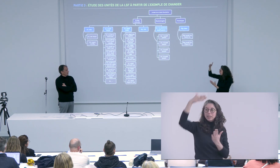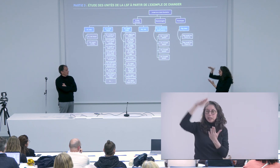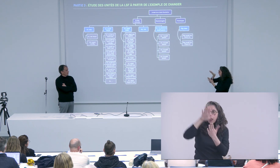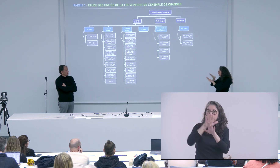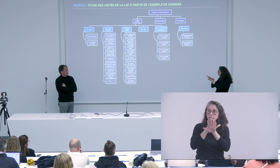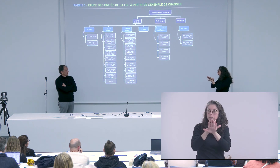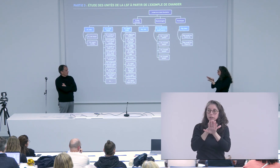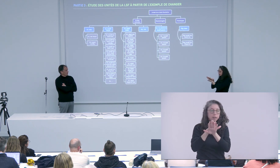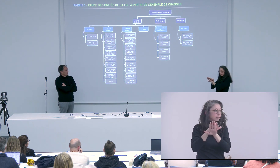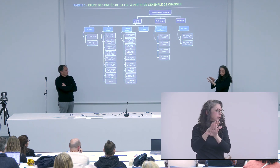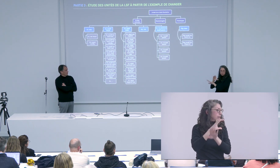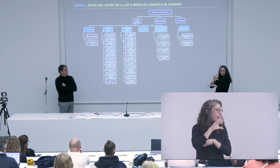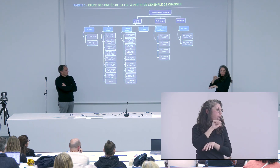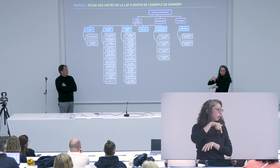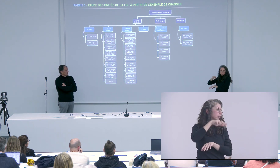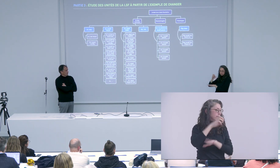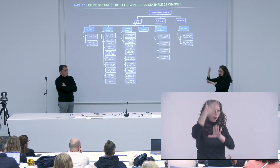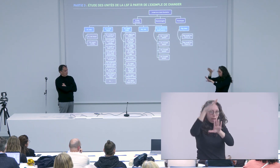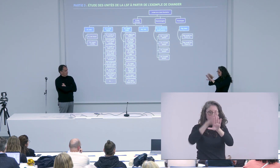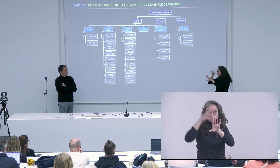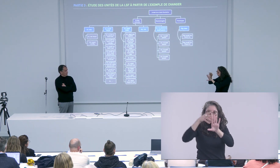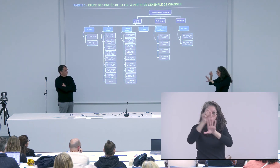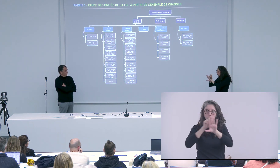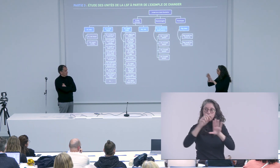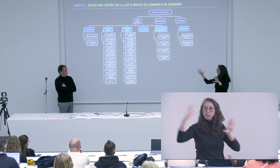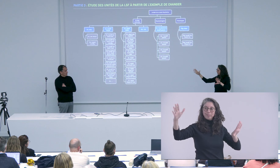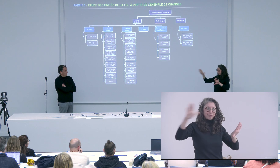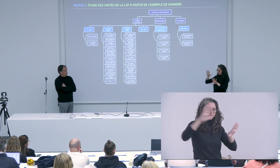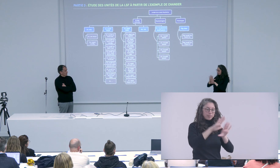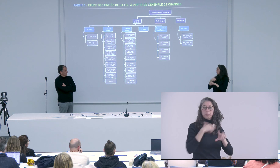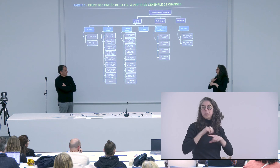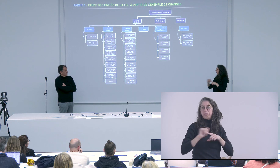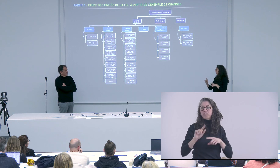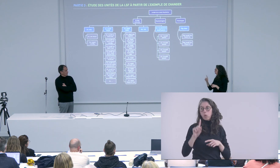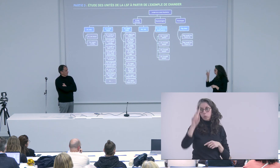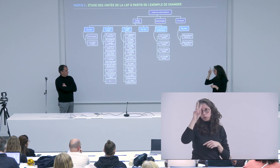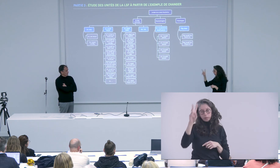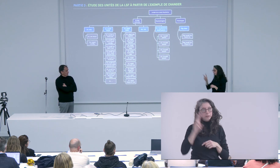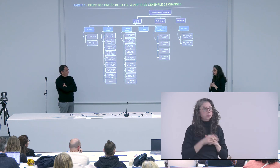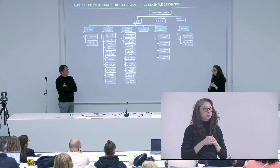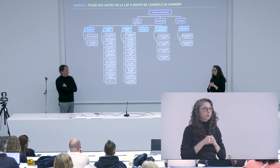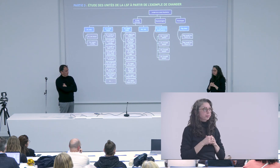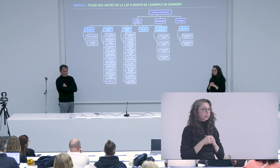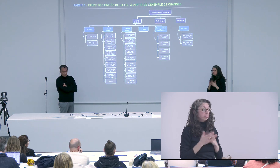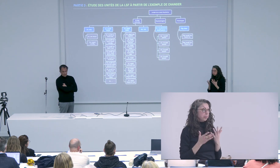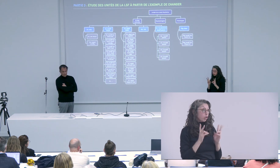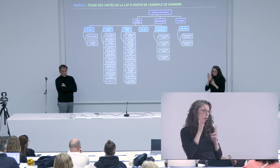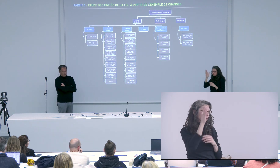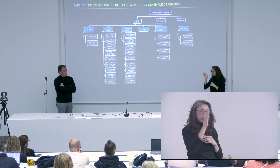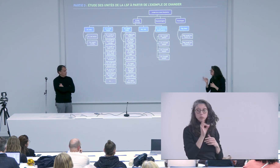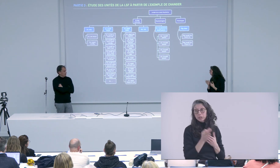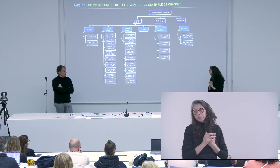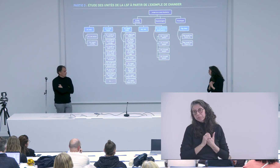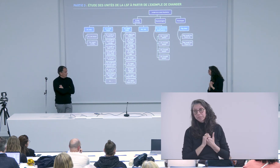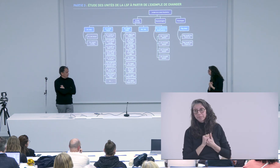pour les pointages je pense qu'il faut essayer d'envisager un calque et c'est vrai que moi honnêtement je ne l'ai pas fait